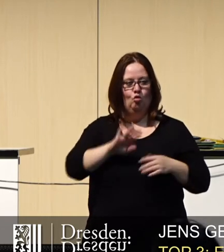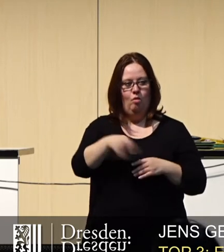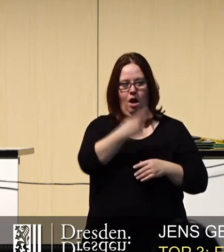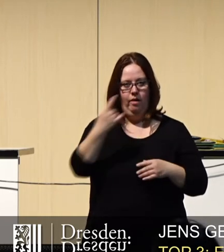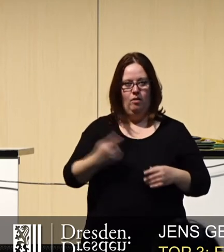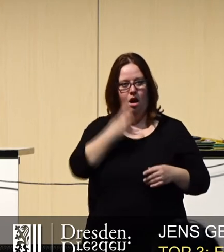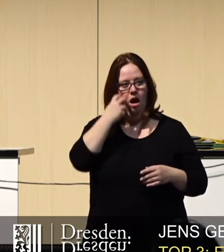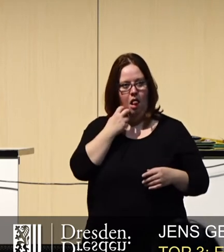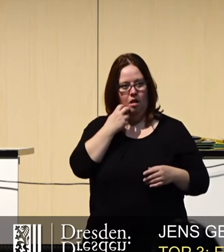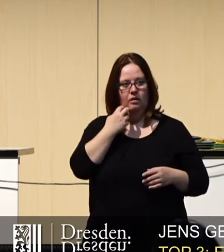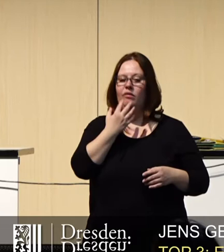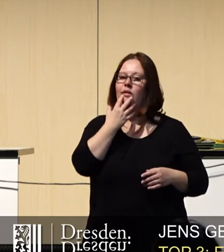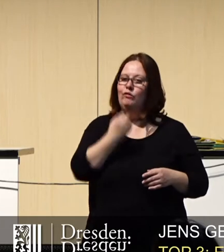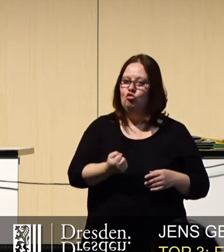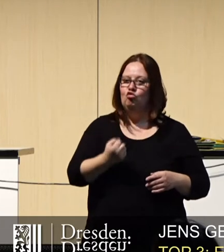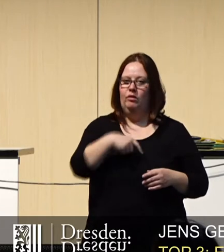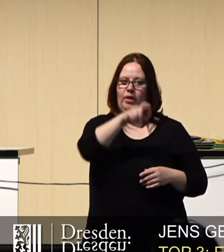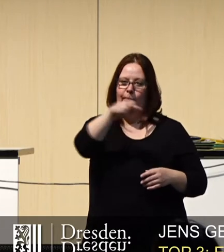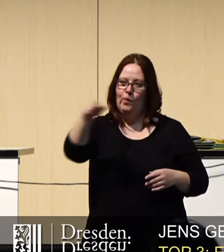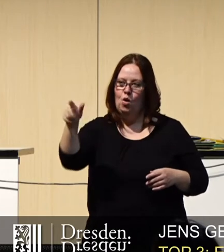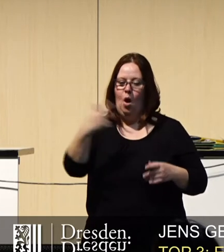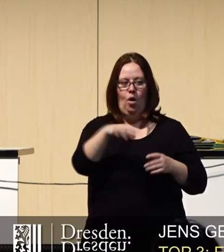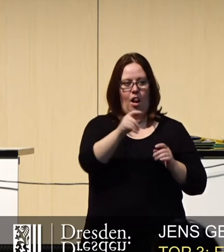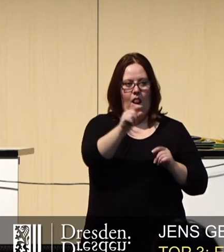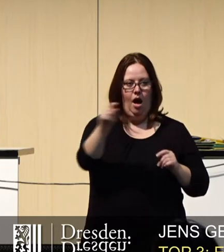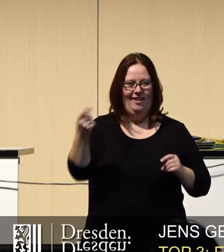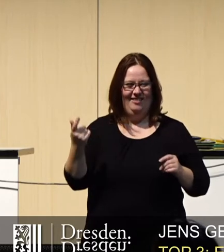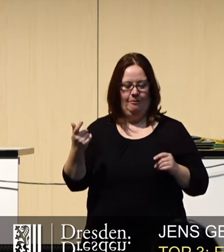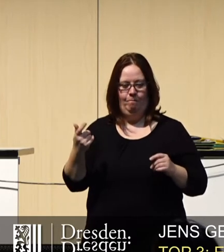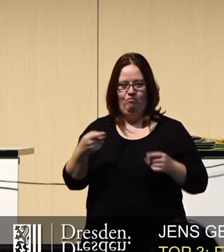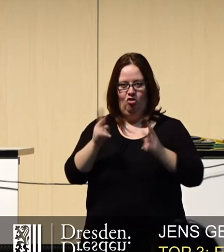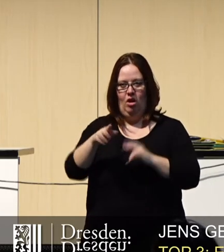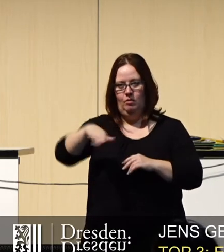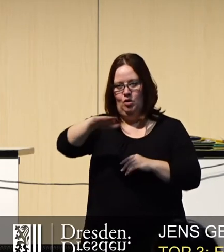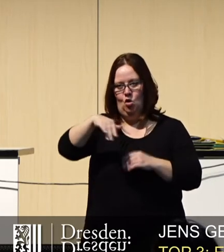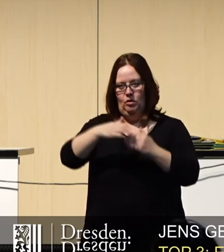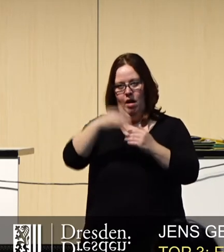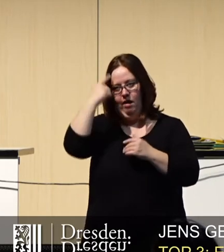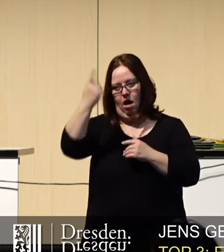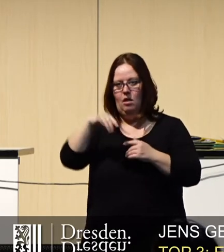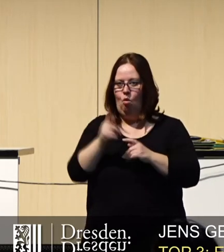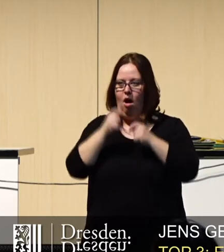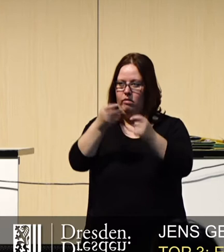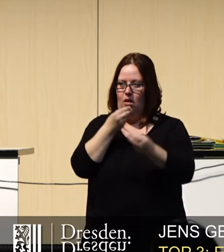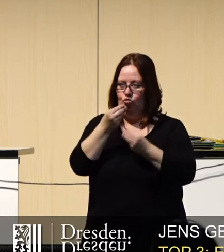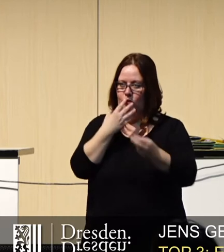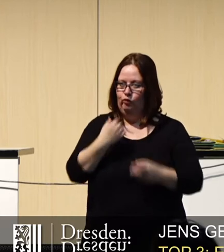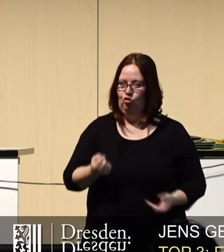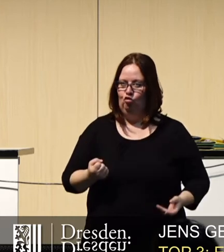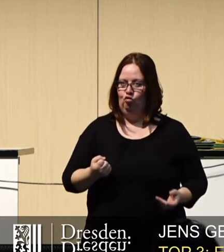Jahr alt ist, weil wir wollten, dass die Bürger auch in den kleinteiligen Stadtbezirksbeiräten über diesen Antrag reden,